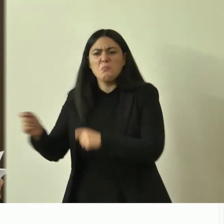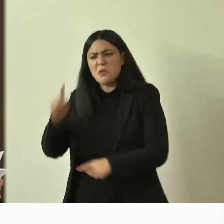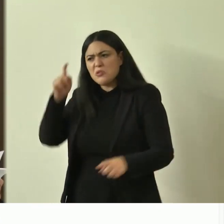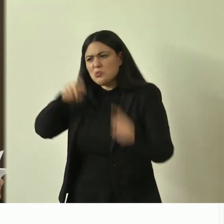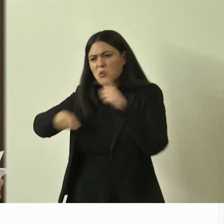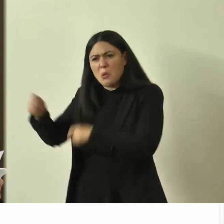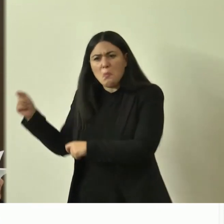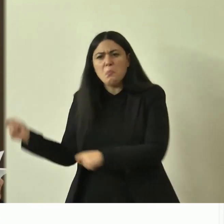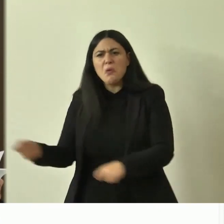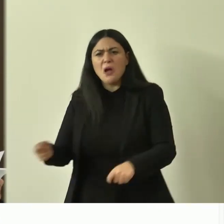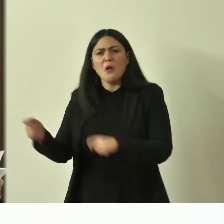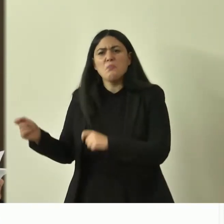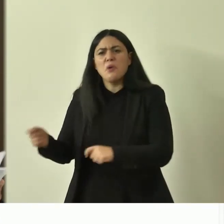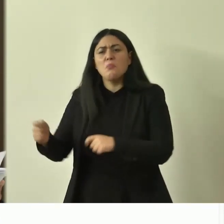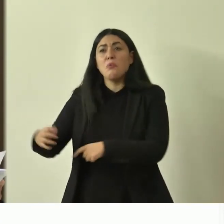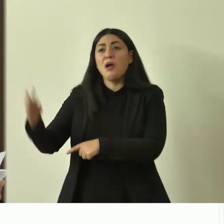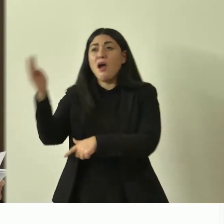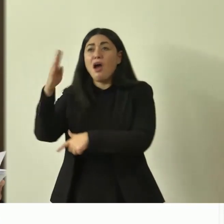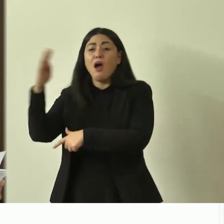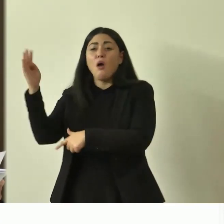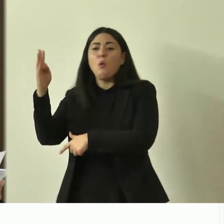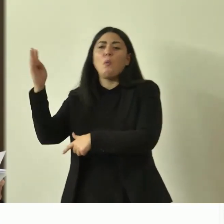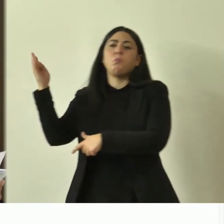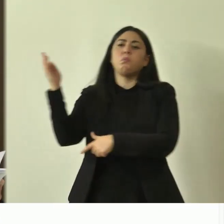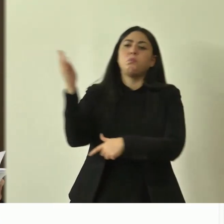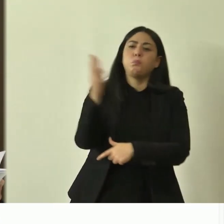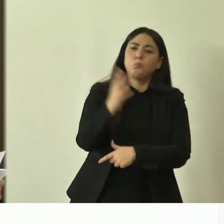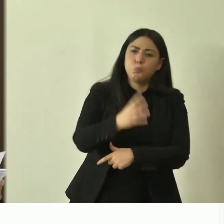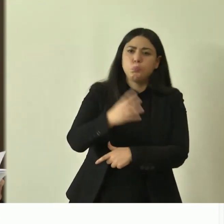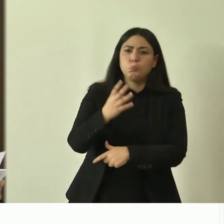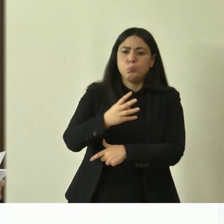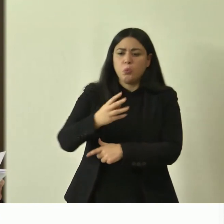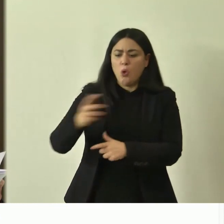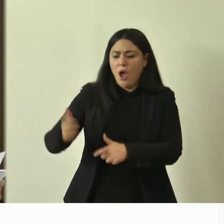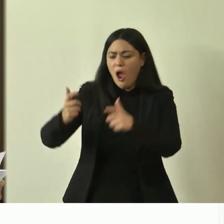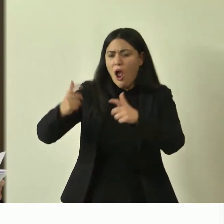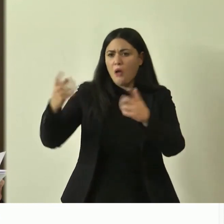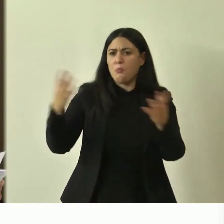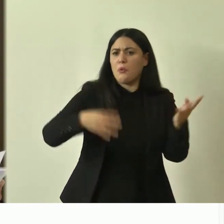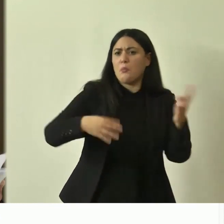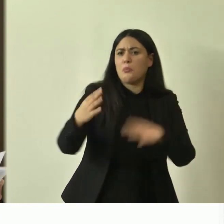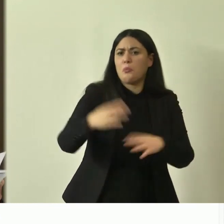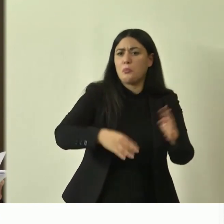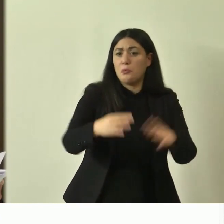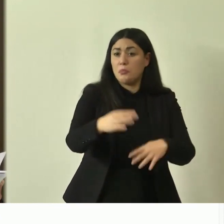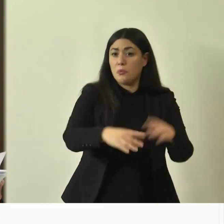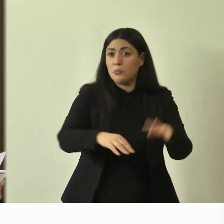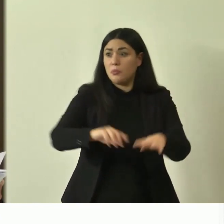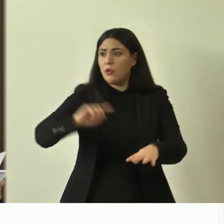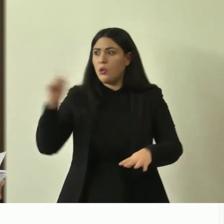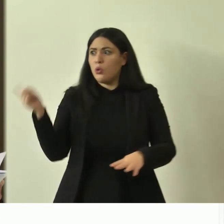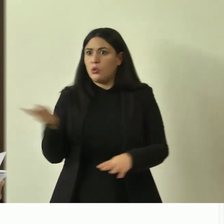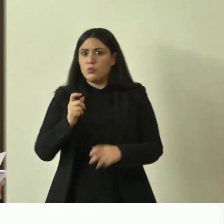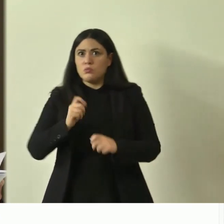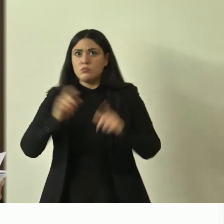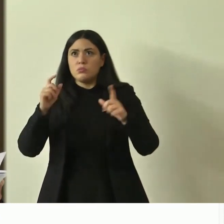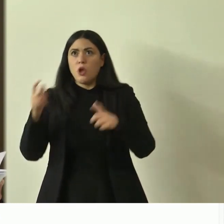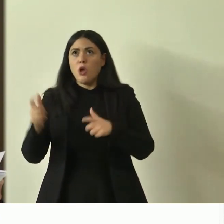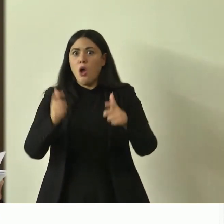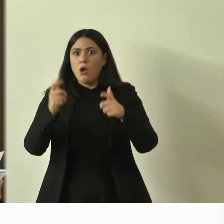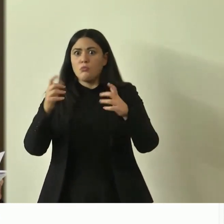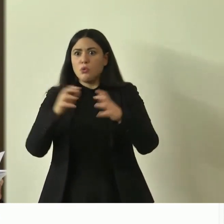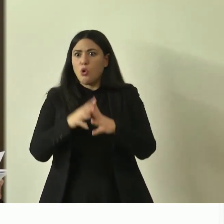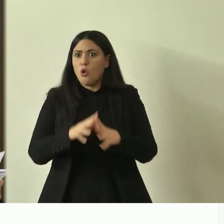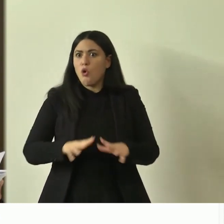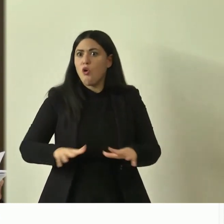l'albero crolla e con la sua molle travolge grampate del bosco annichilite di fronte alla rovina del bosco e loro le